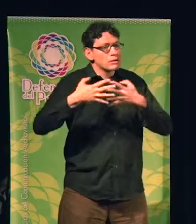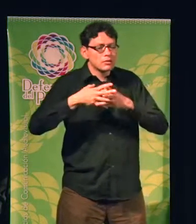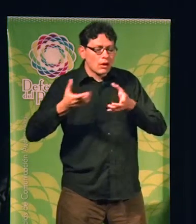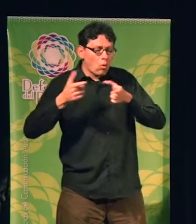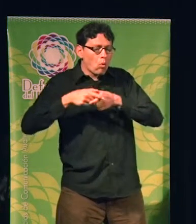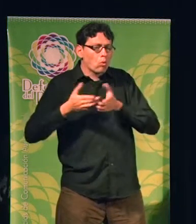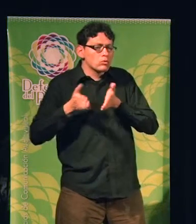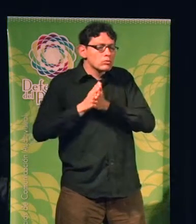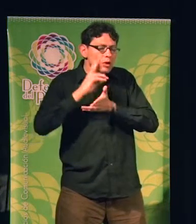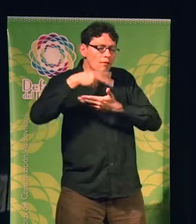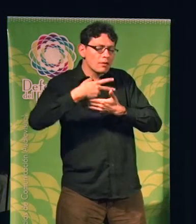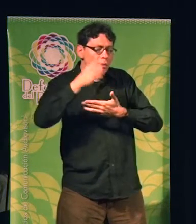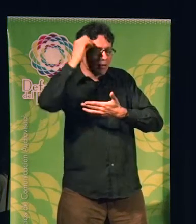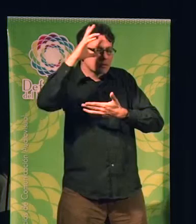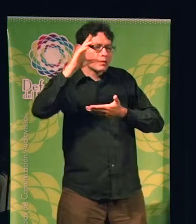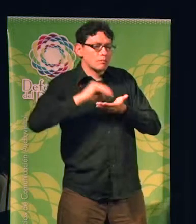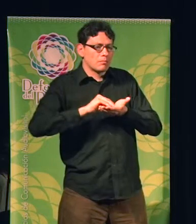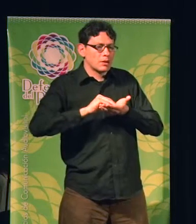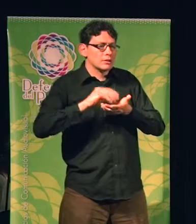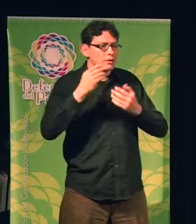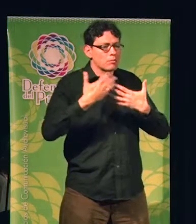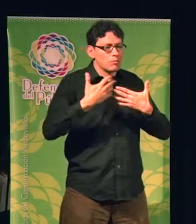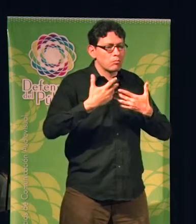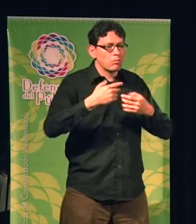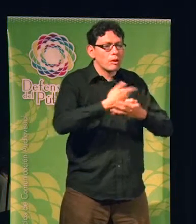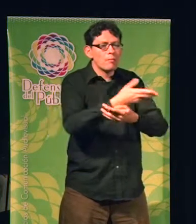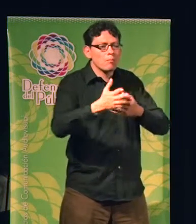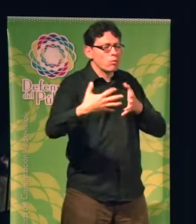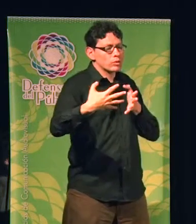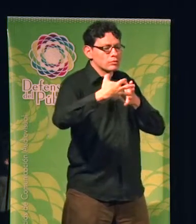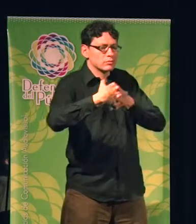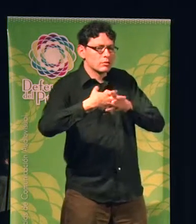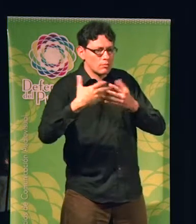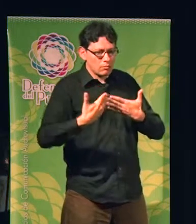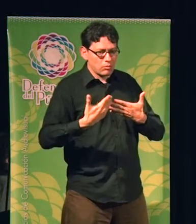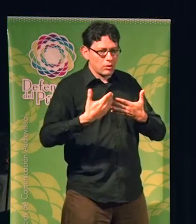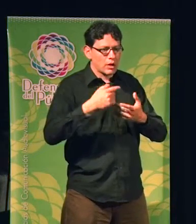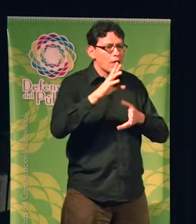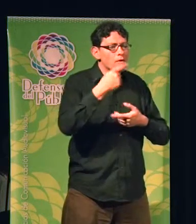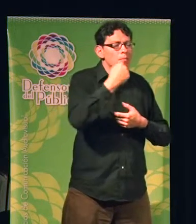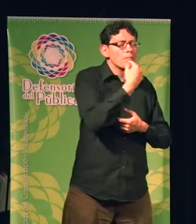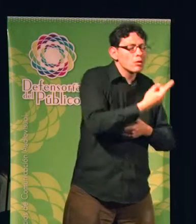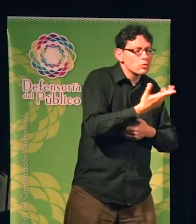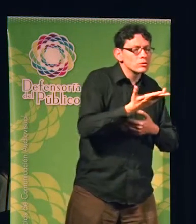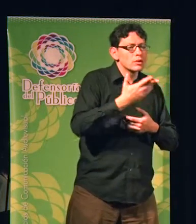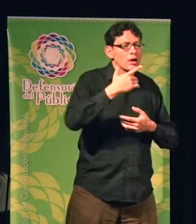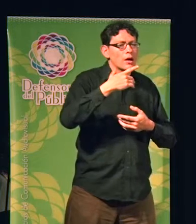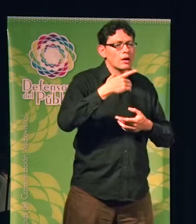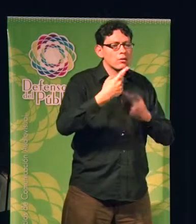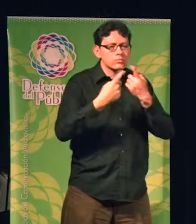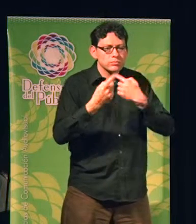cada vez más y de integrarnos con el público, de hacer encuestas, de salir, de preguntar, de